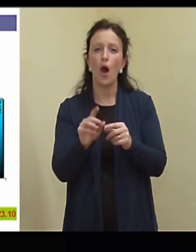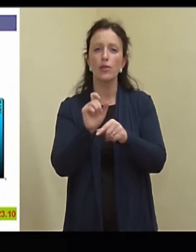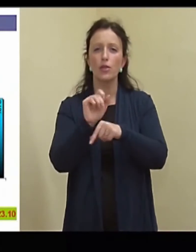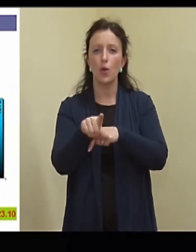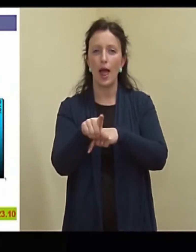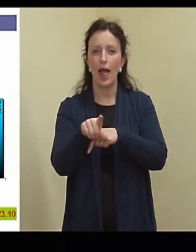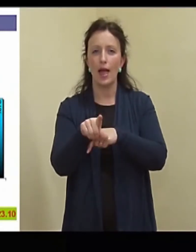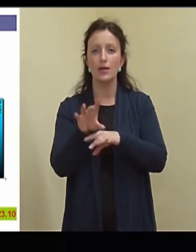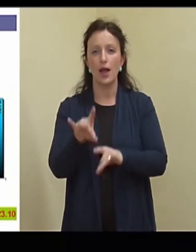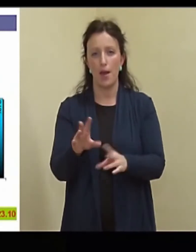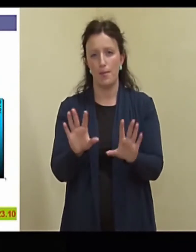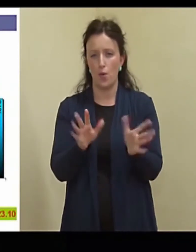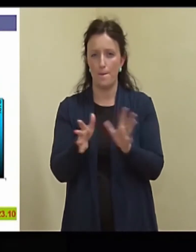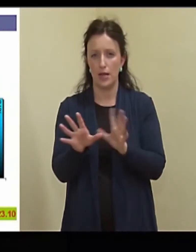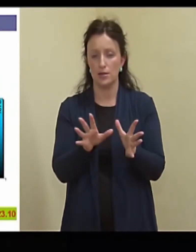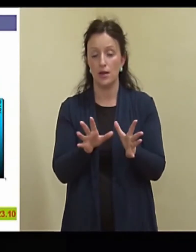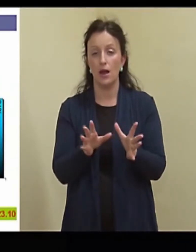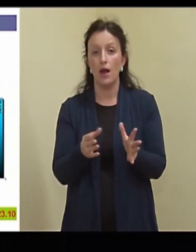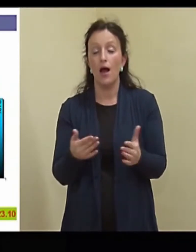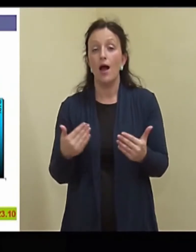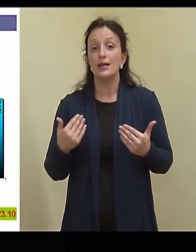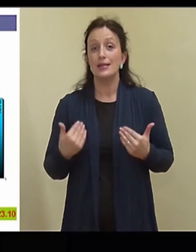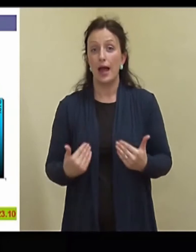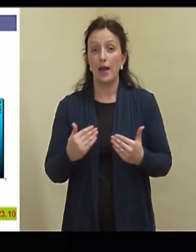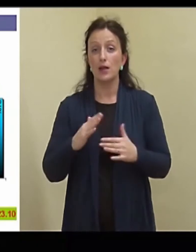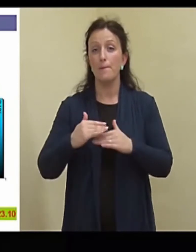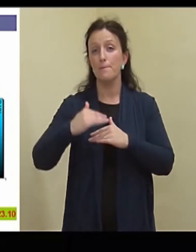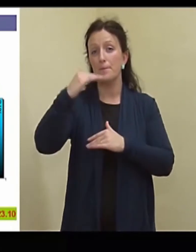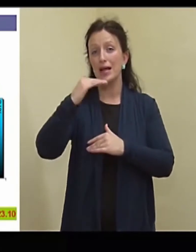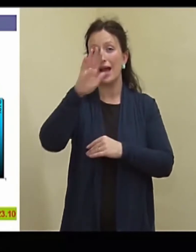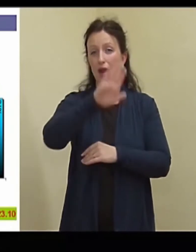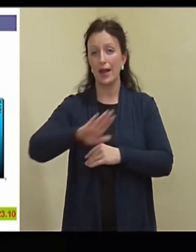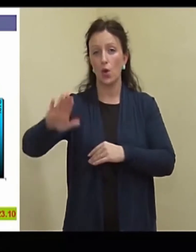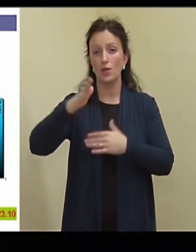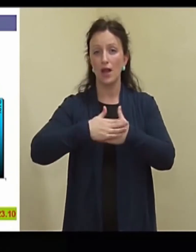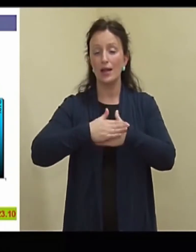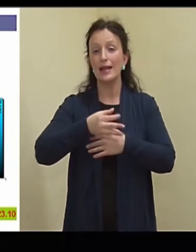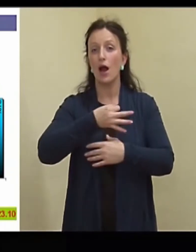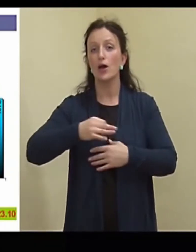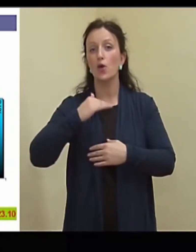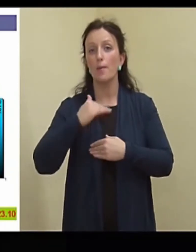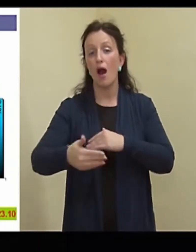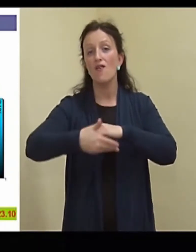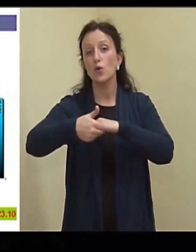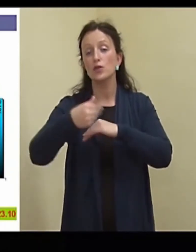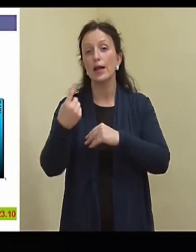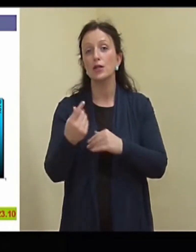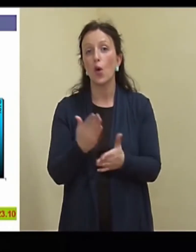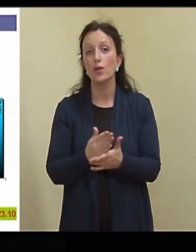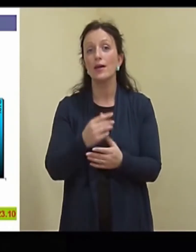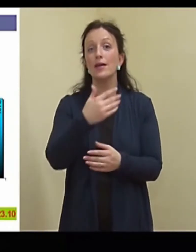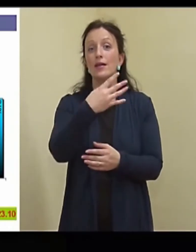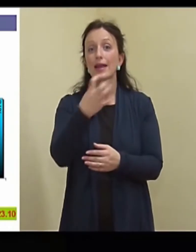ta jääb. Tänaseks on Põhja-regioonile. See tähendab siis ainult Tallinna ja Harjuma väljakutseid 450